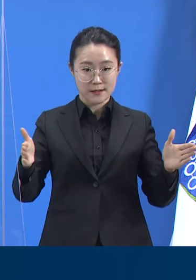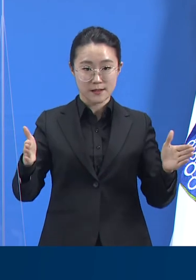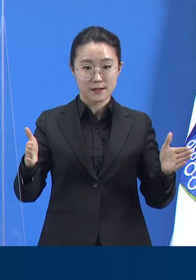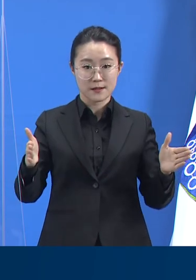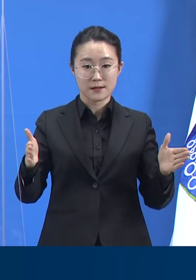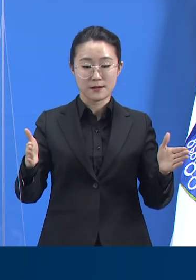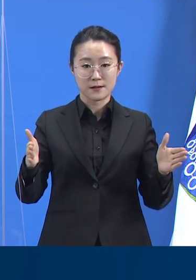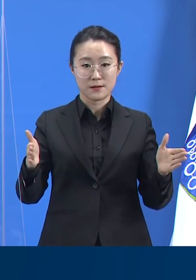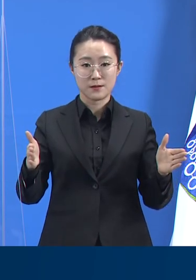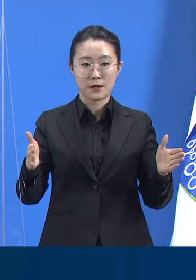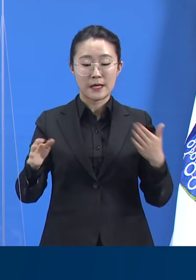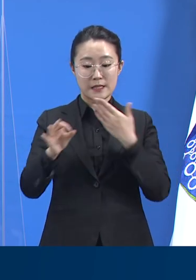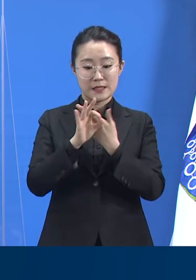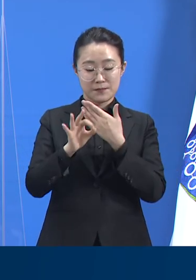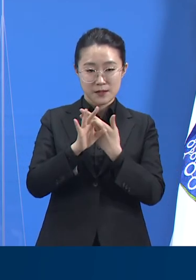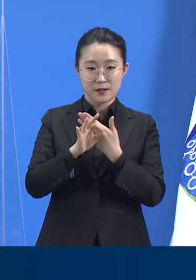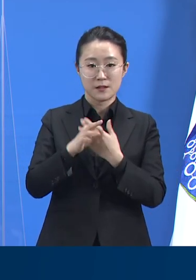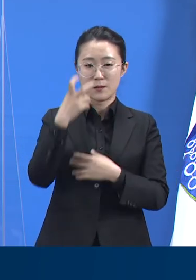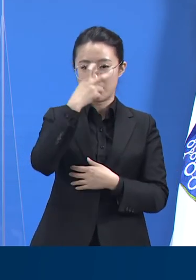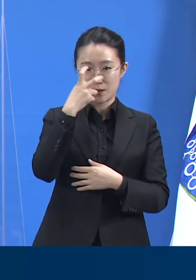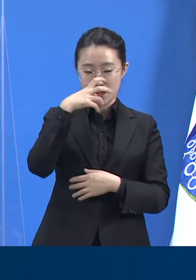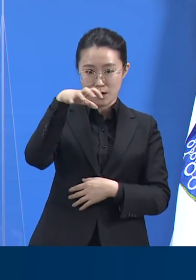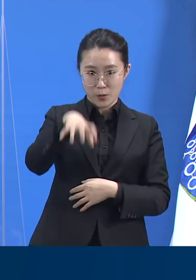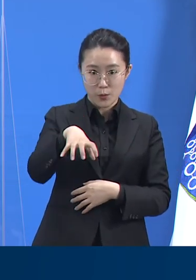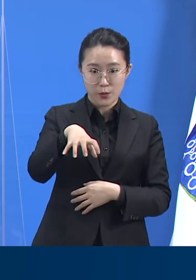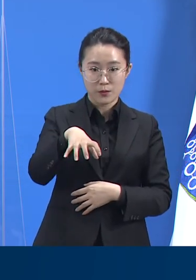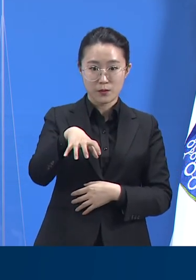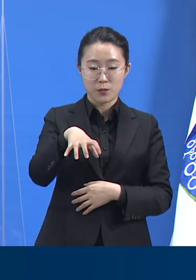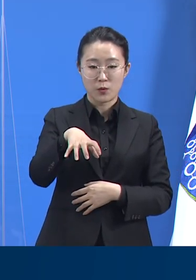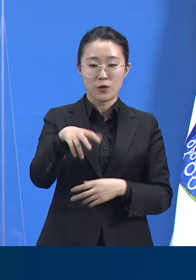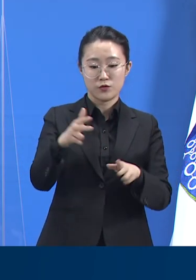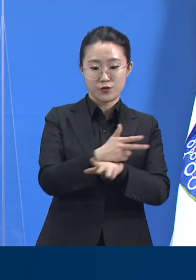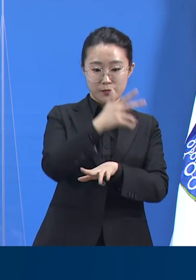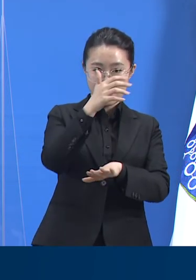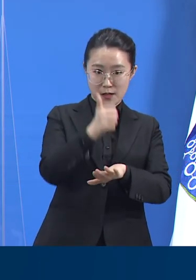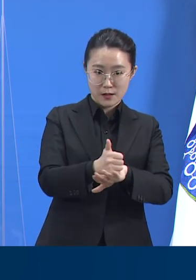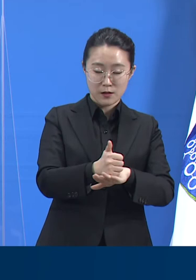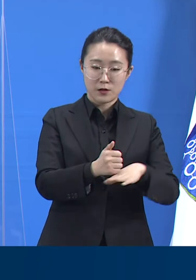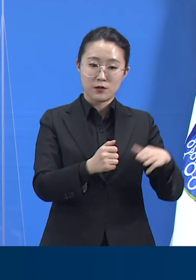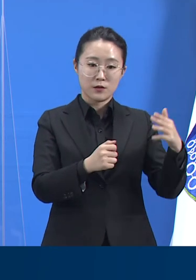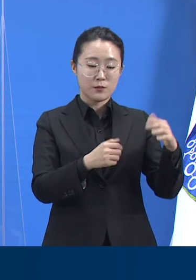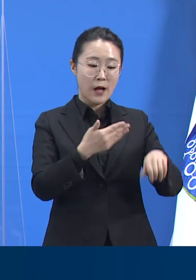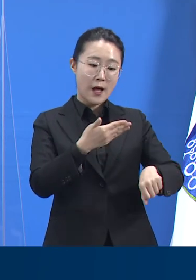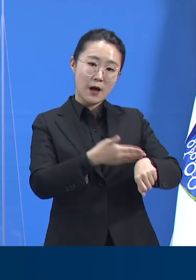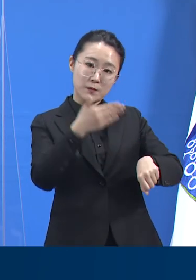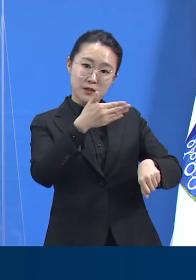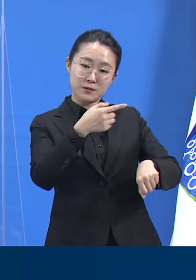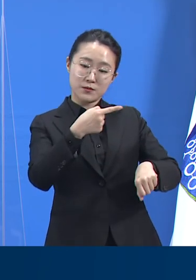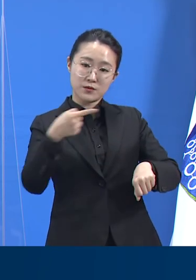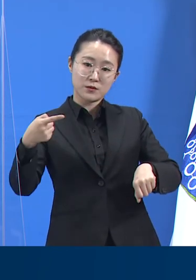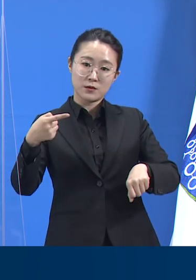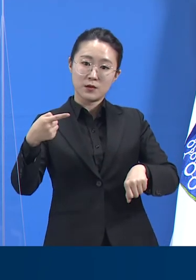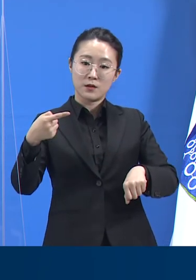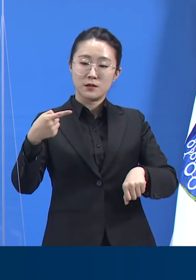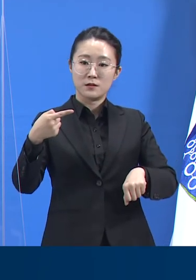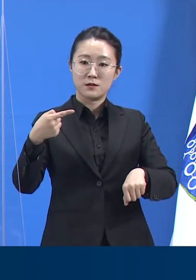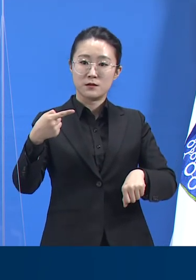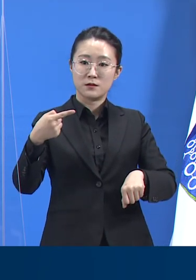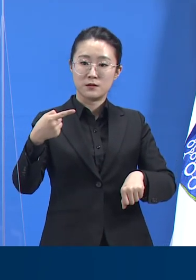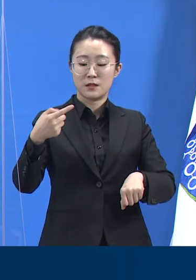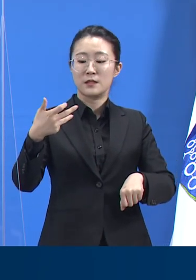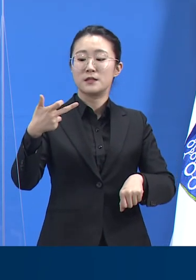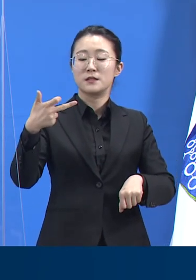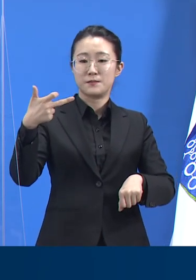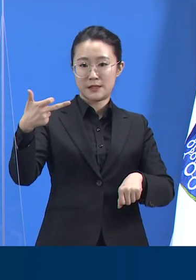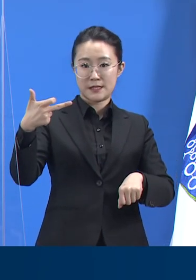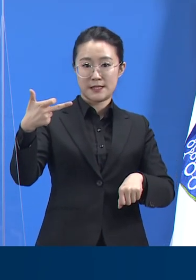운영시간을 주말은 09시부터 13시까지였던 것을 17시로 연장하였고